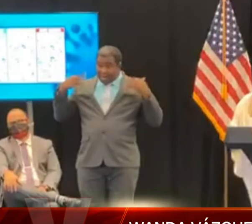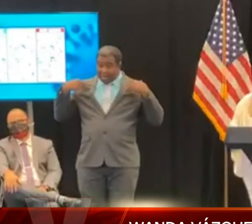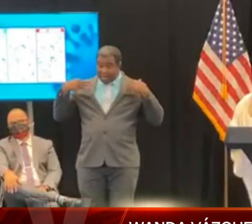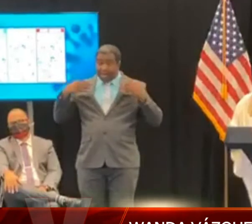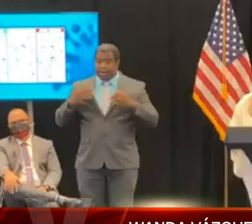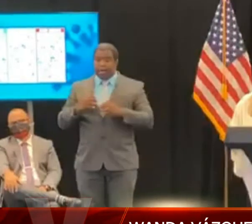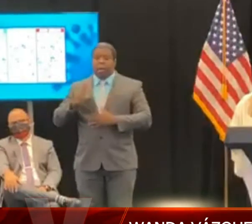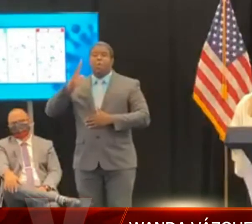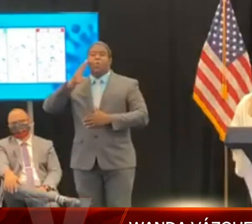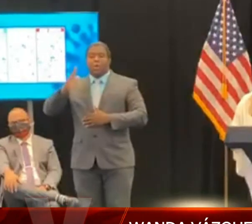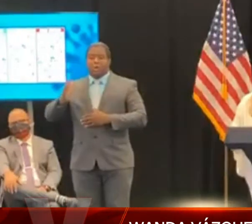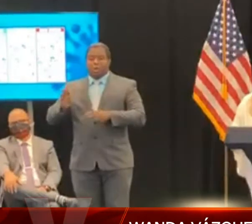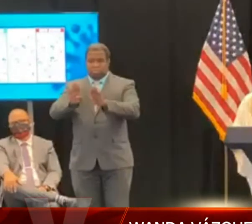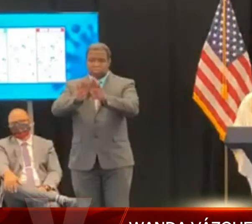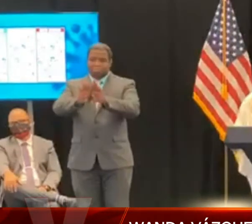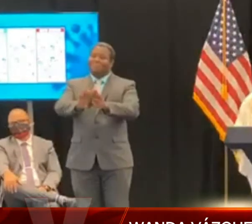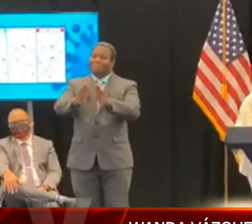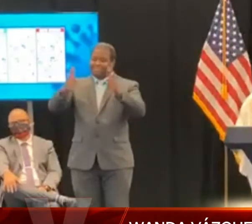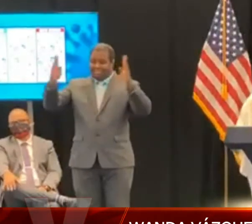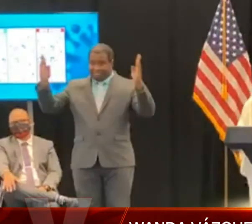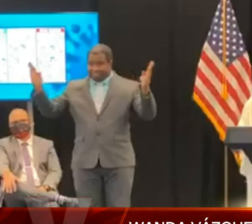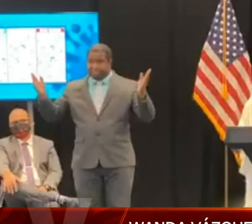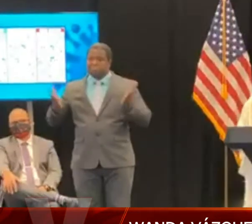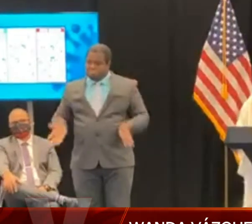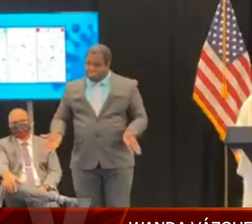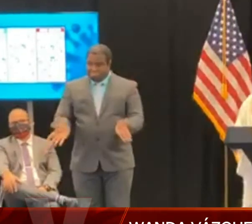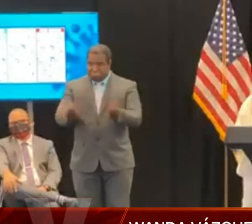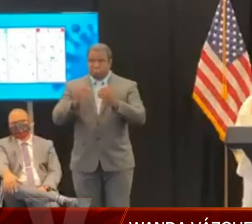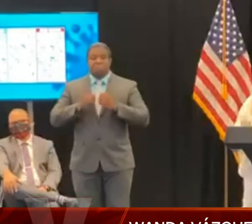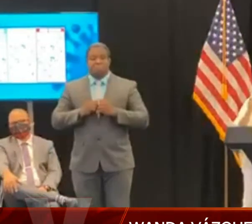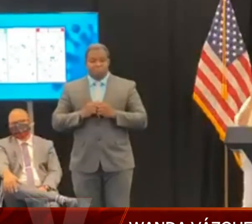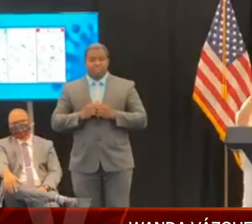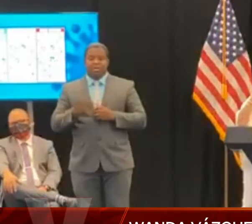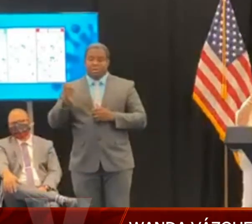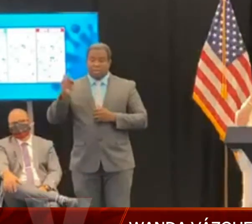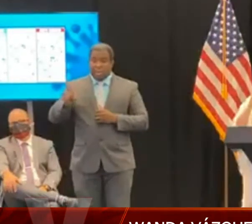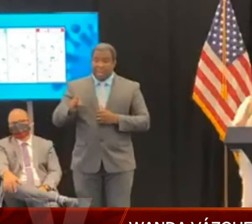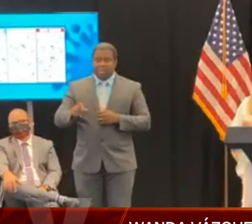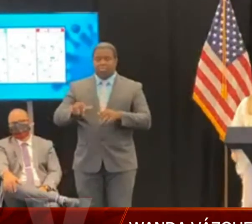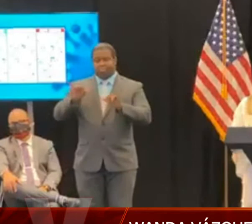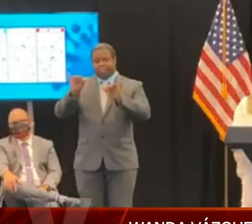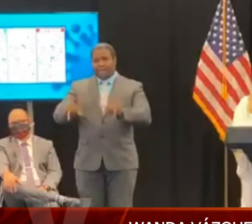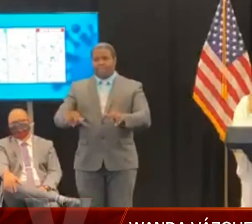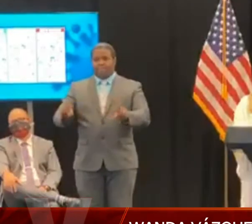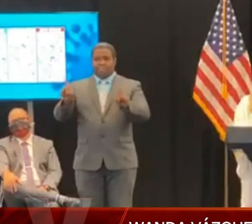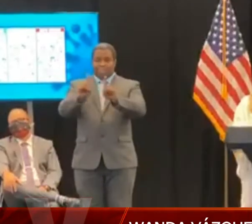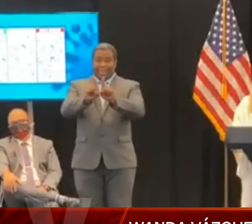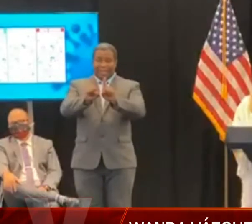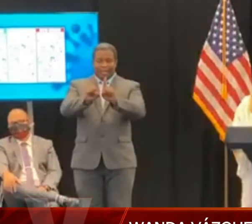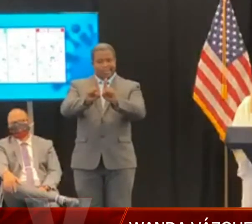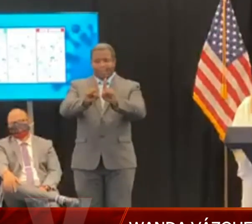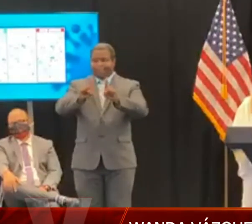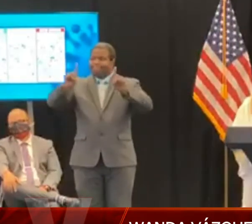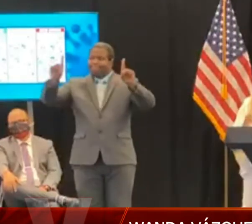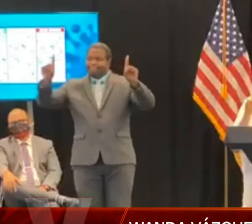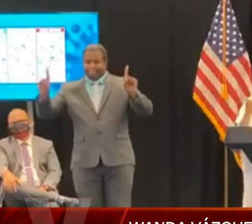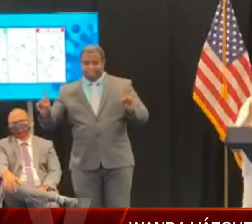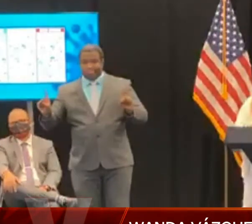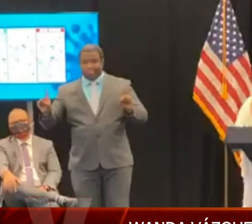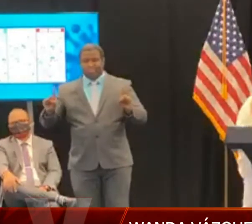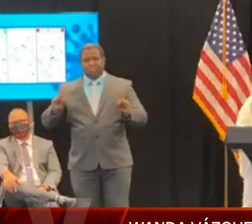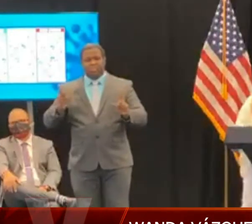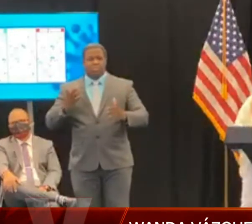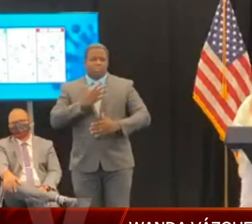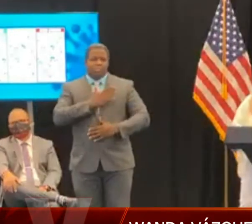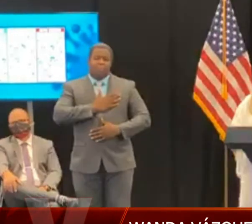tendrán que mantener la distancia de acuerdo a la primera ilustración. Los medios que puedan tomar esa